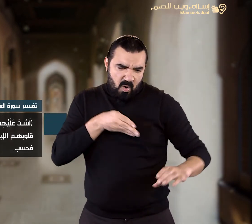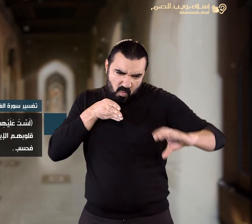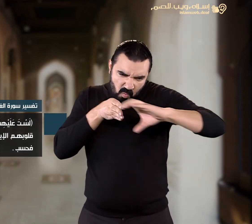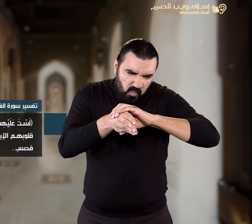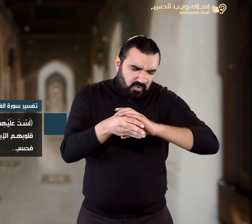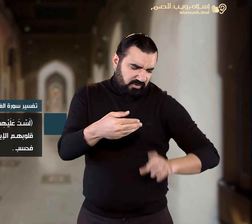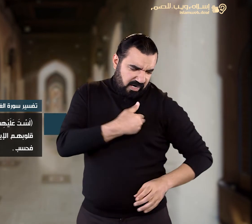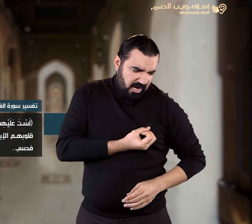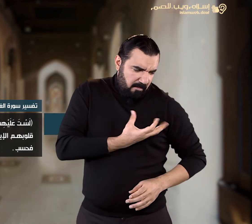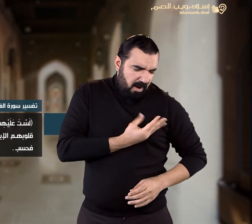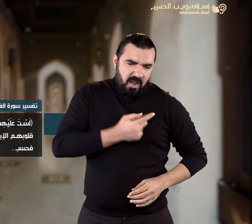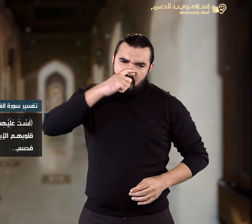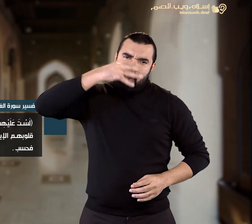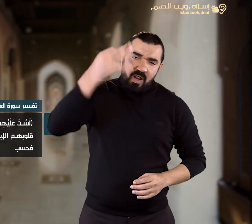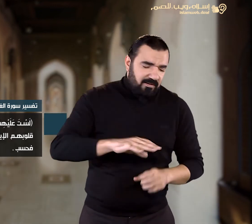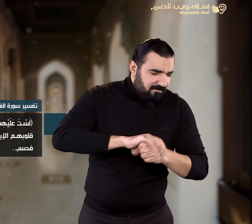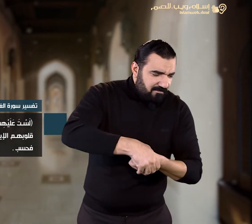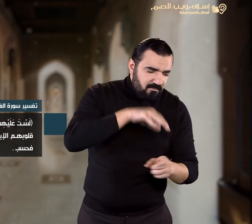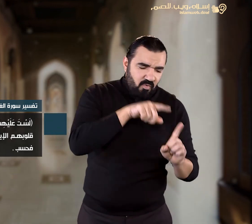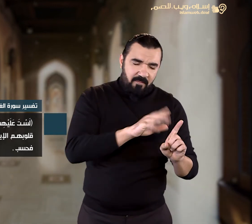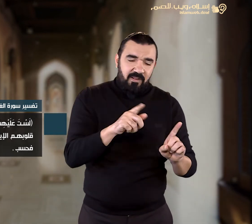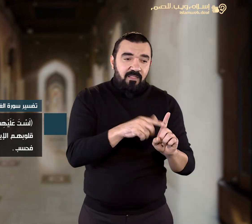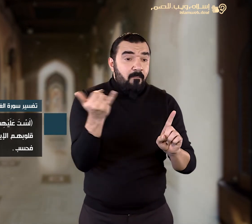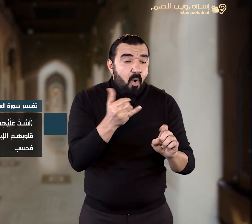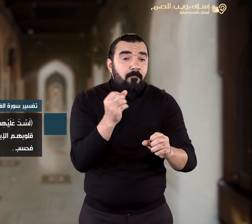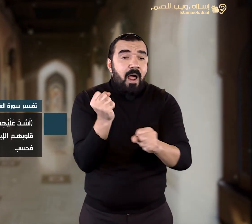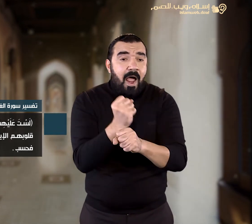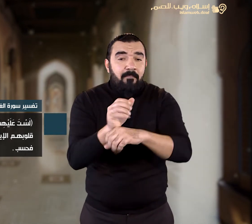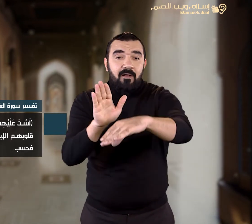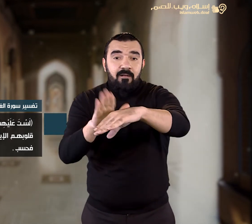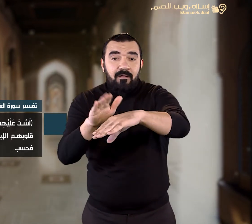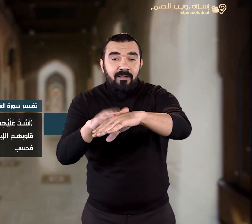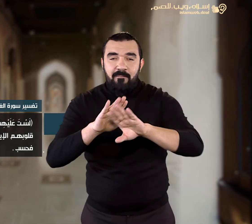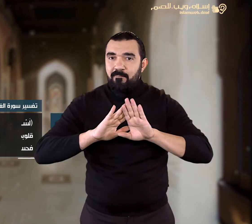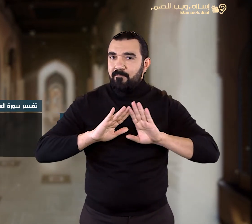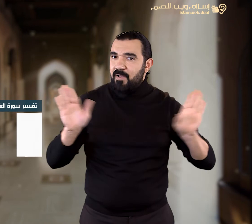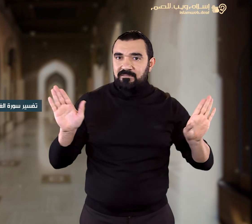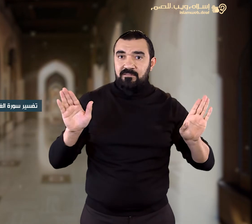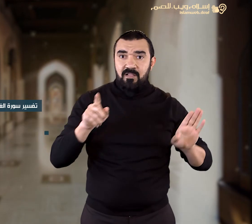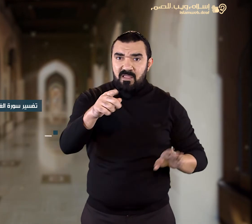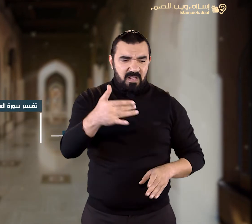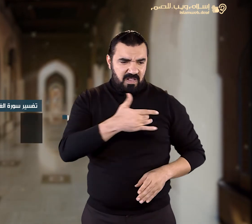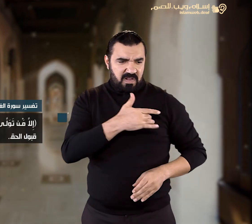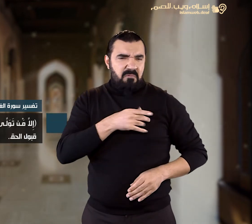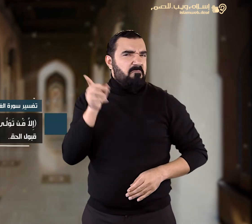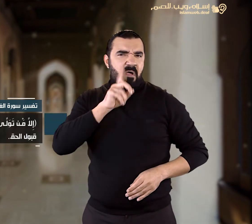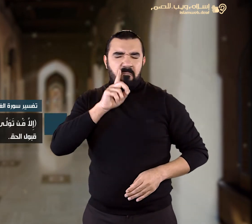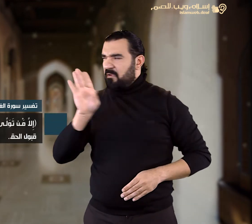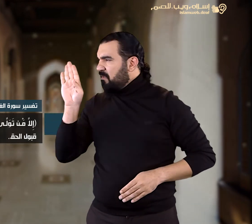في قلوبهم الإيمان وتكرههم عليه وإنما تستطيع الإرشاد فحسب إلا من تولى وكفر